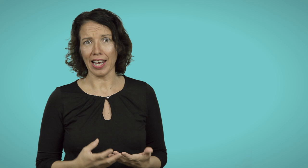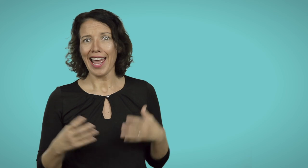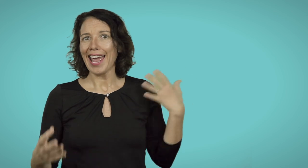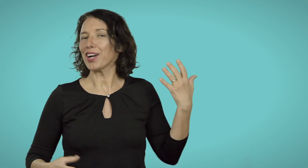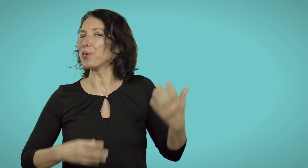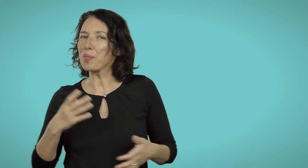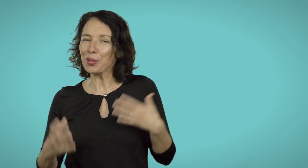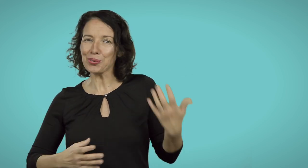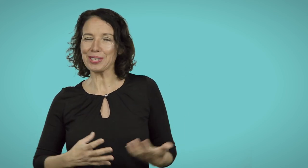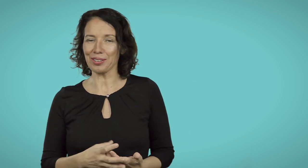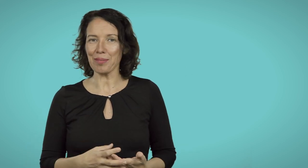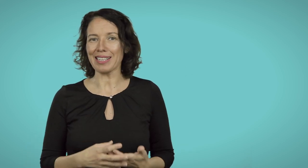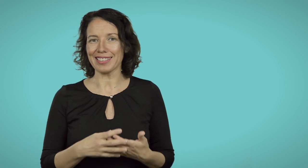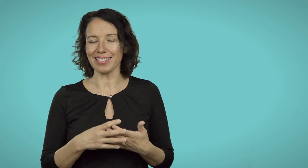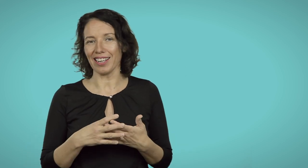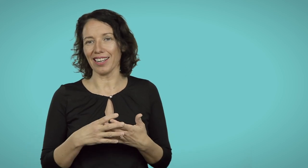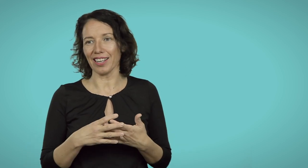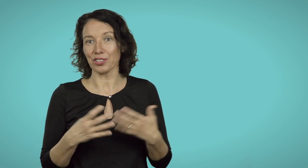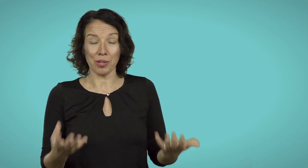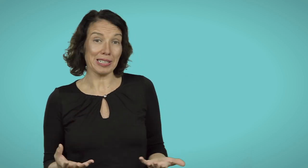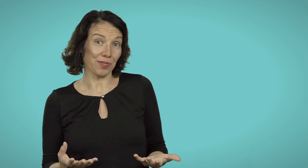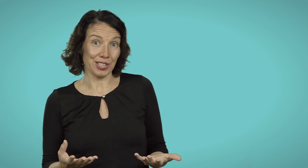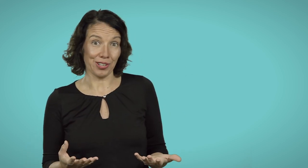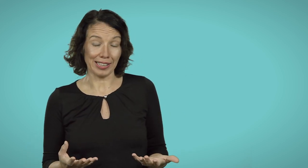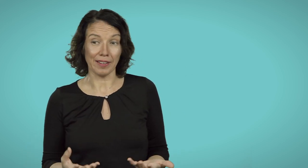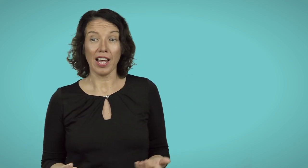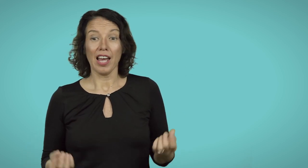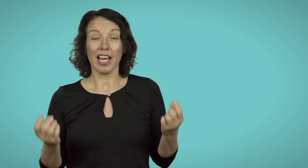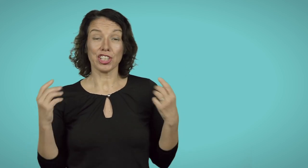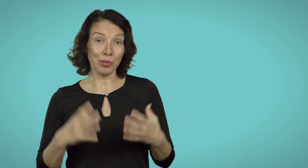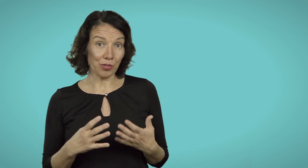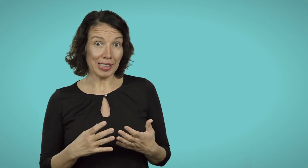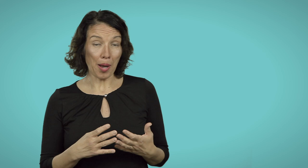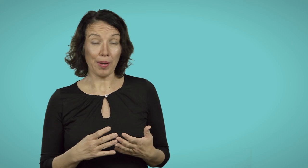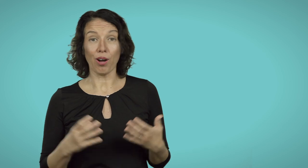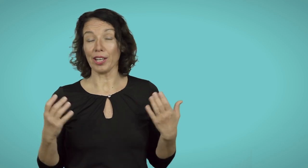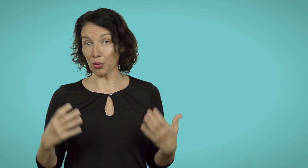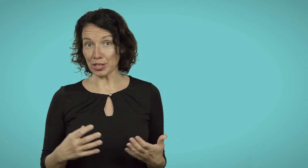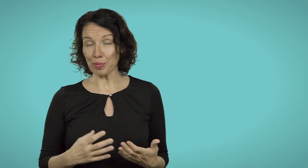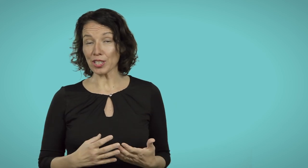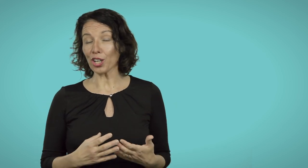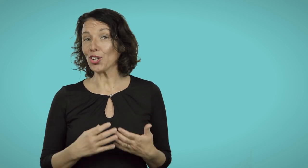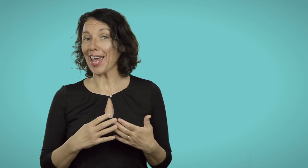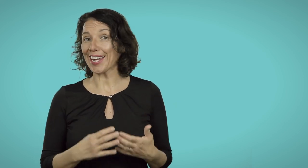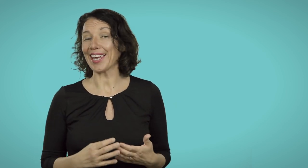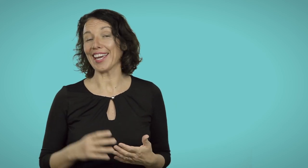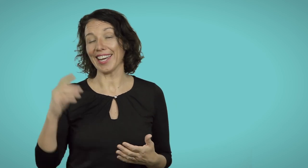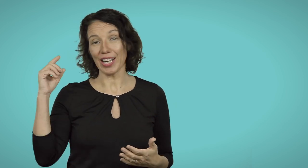e a cui un po' tutti sono rimasti affezionati. C'è una novità però in questo episodio è che la